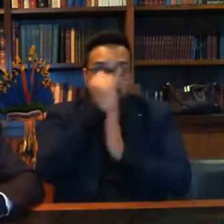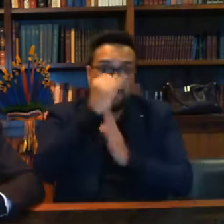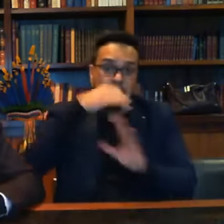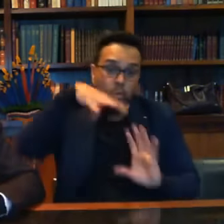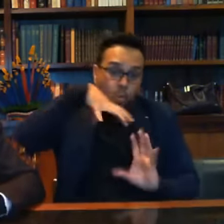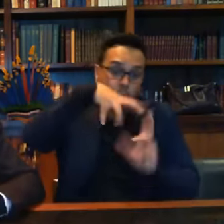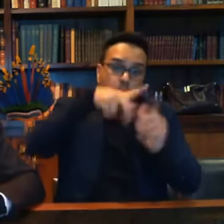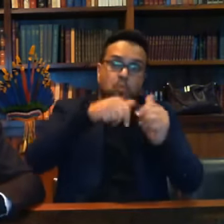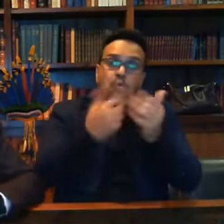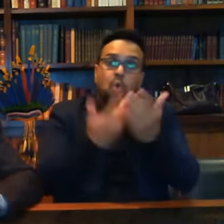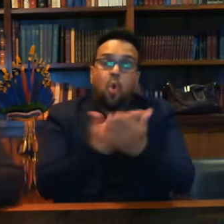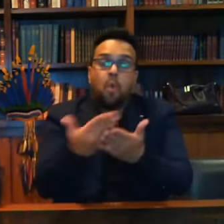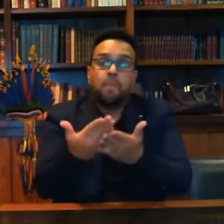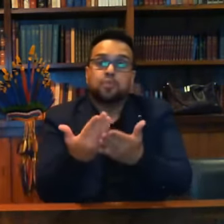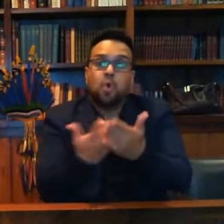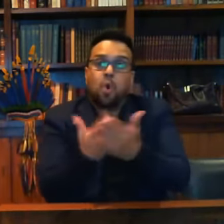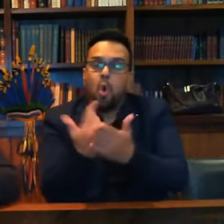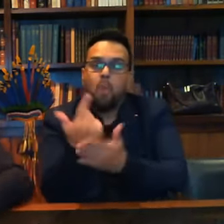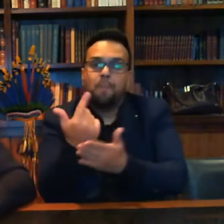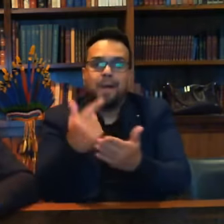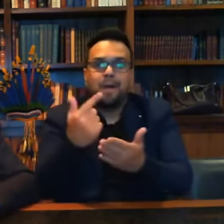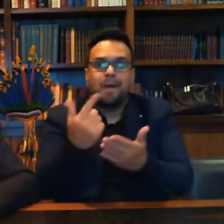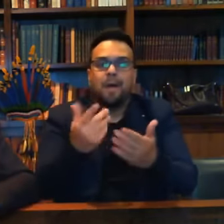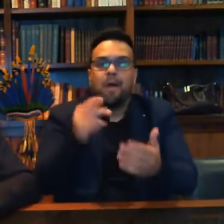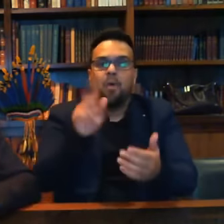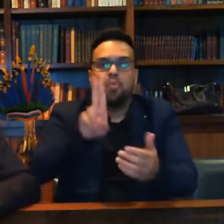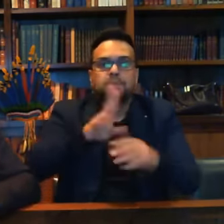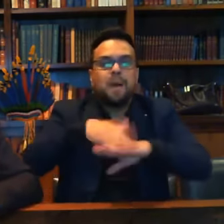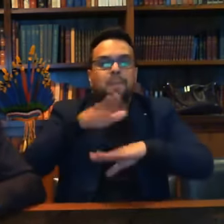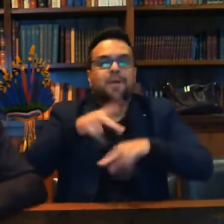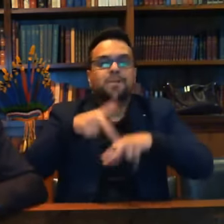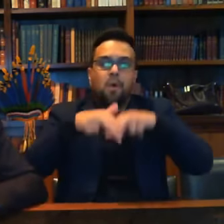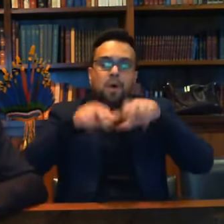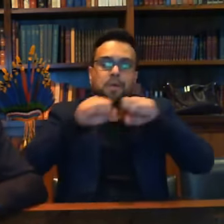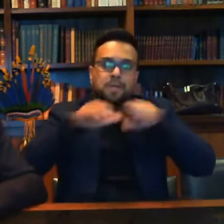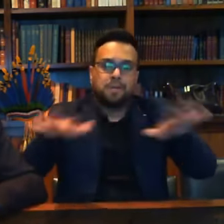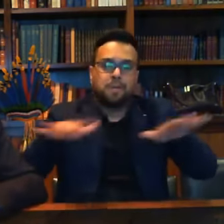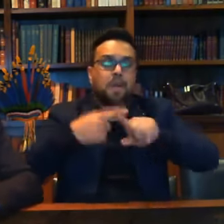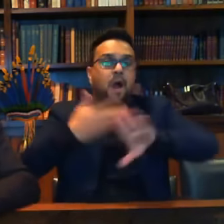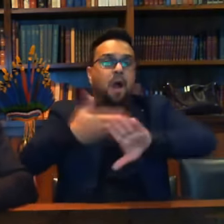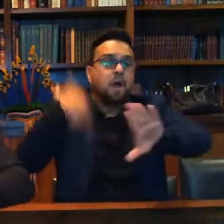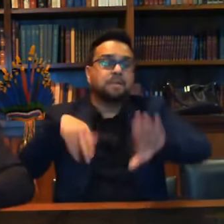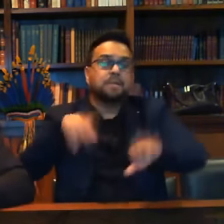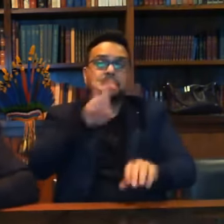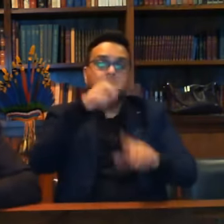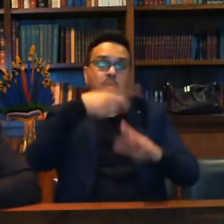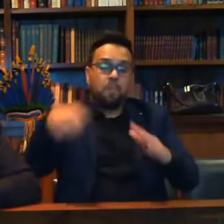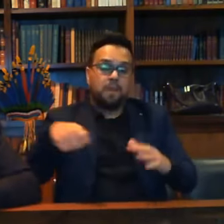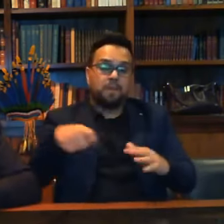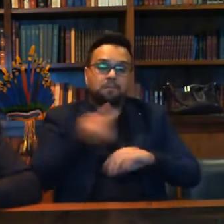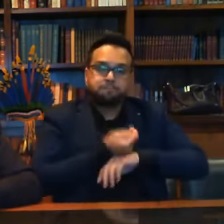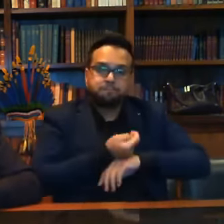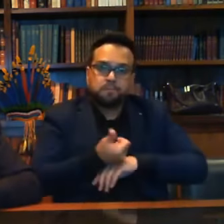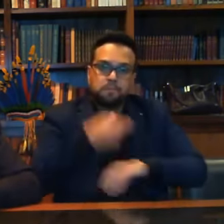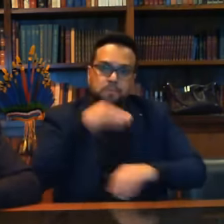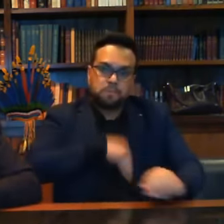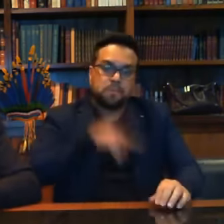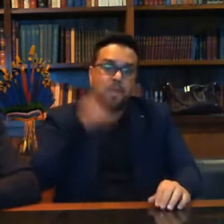pandemia. E quando nós damos ali cinco meses de auxílio emergencial de 600 reais,